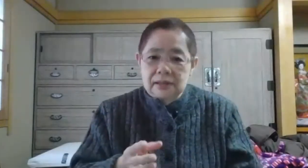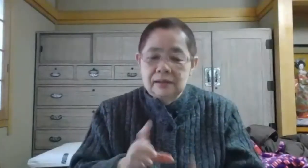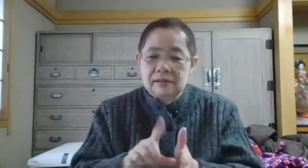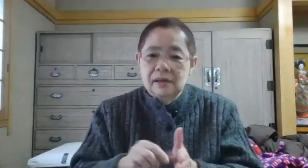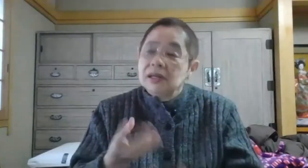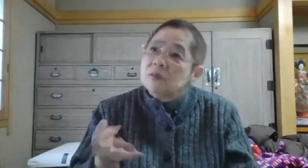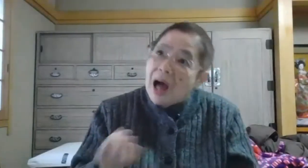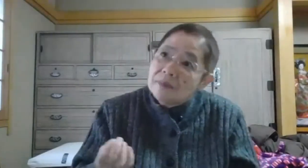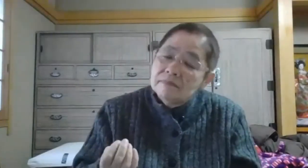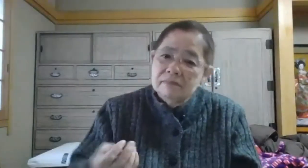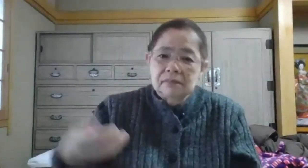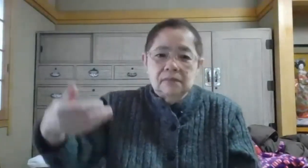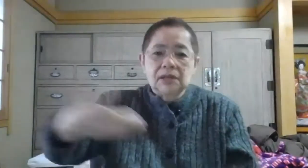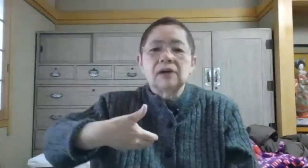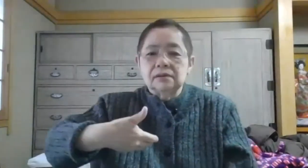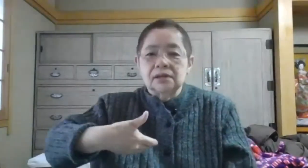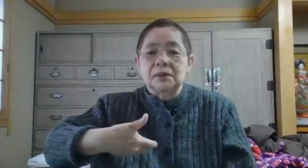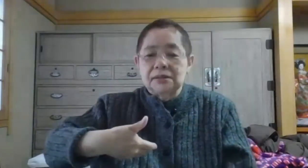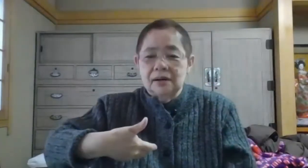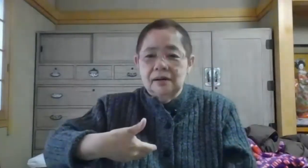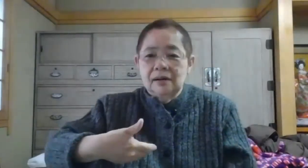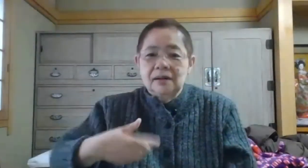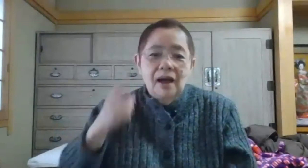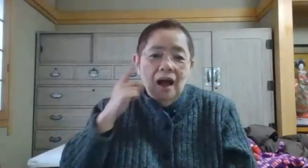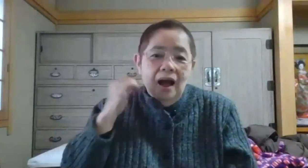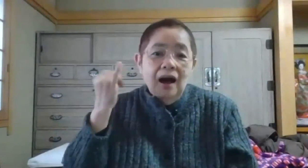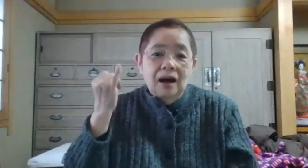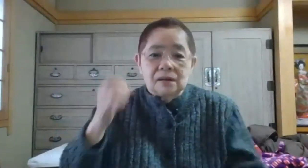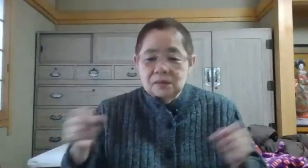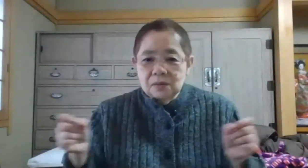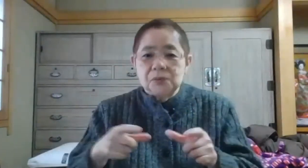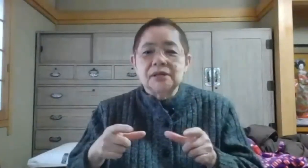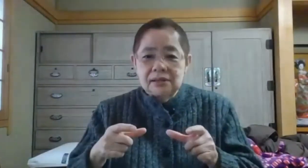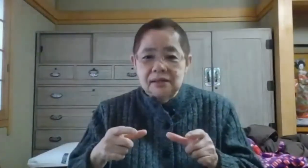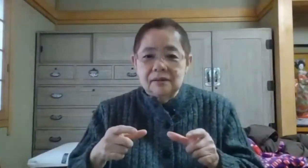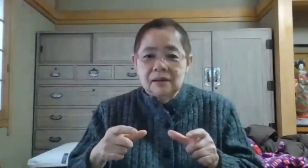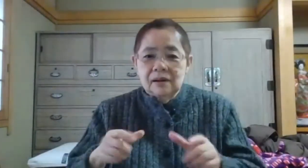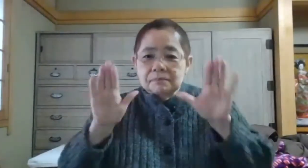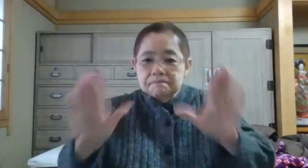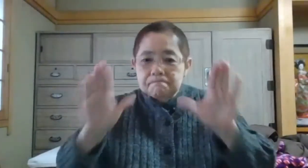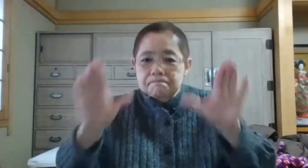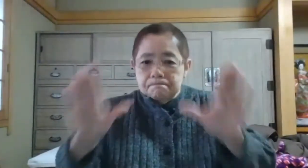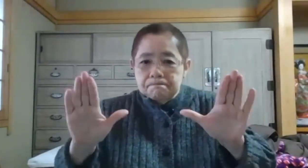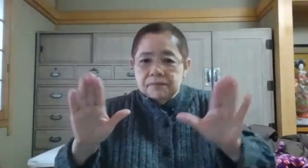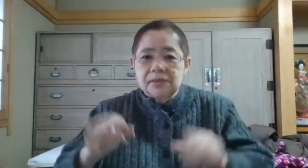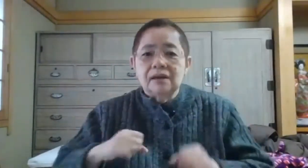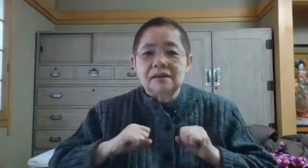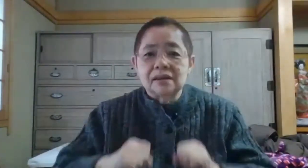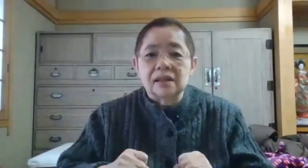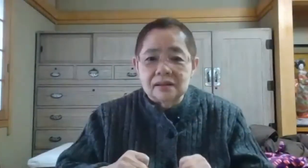いくらいくら来ましたで母とっさにってやったんです